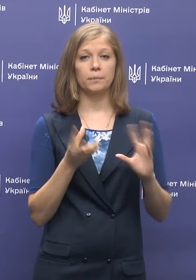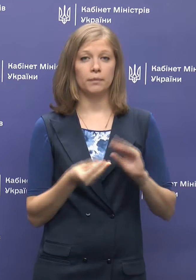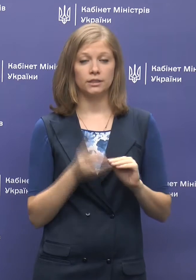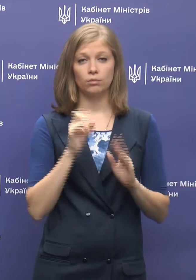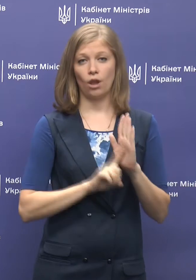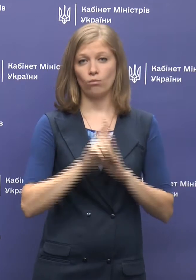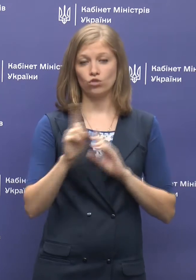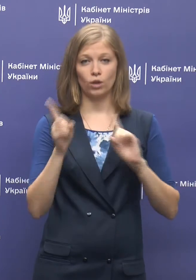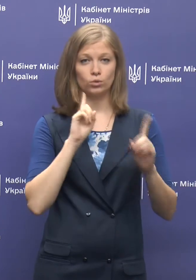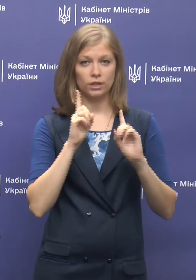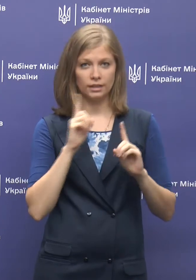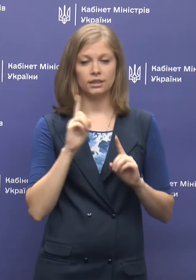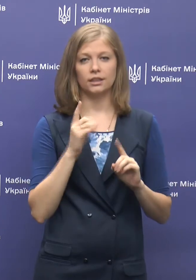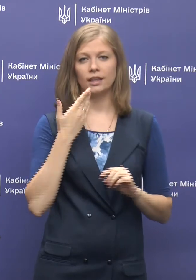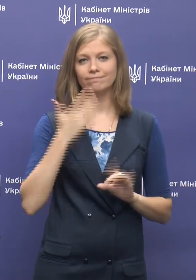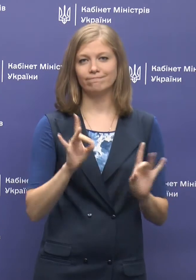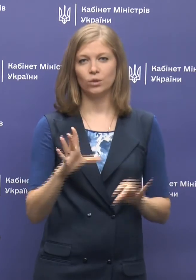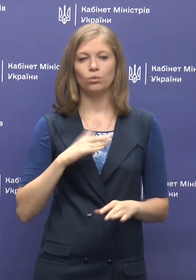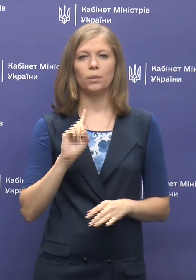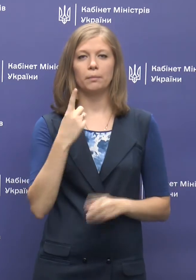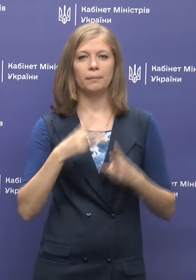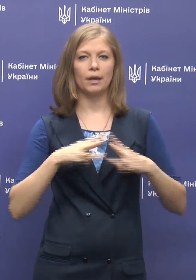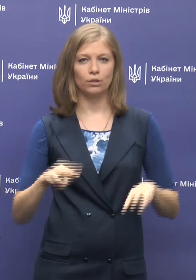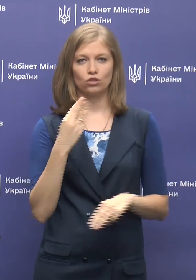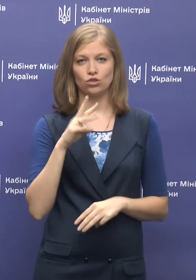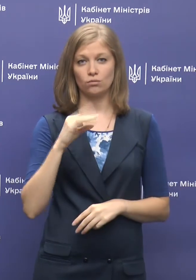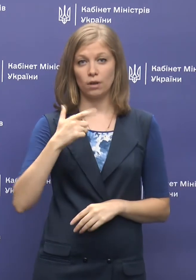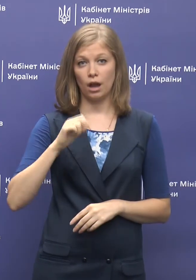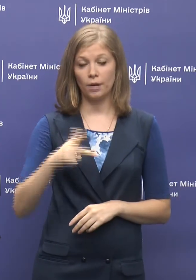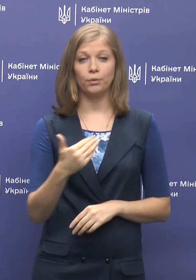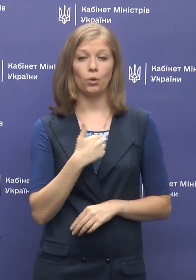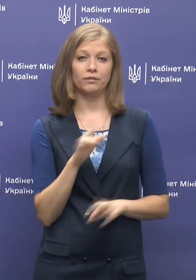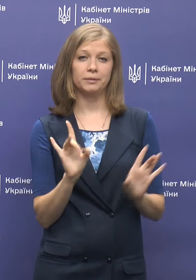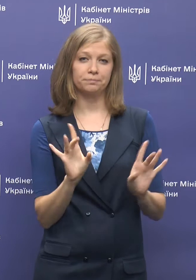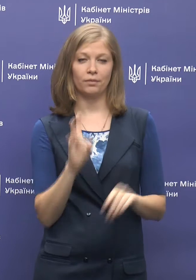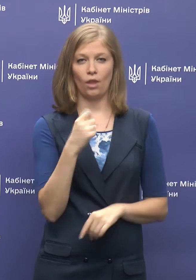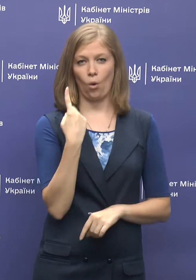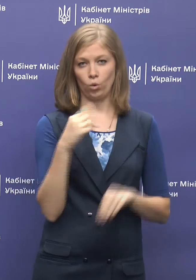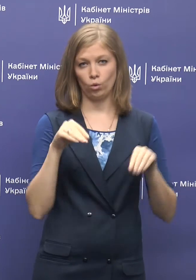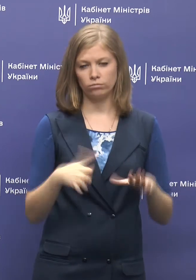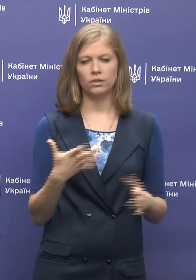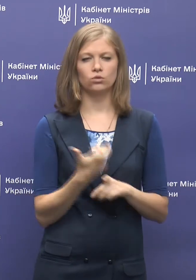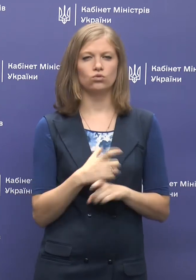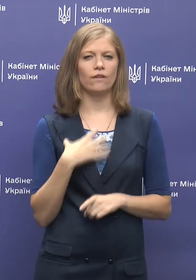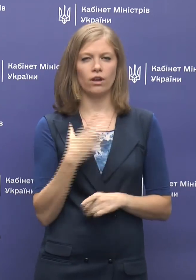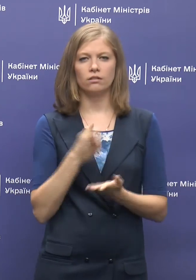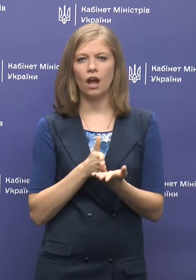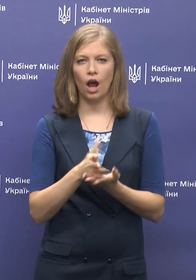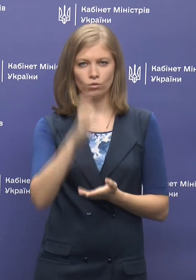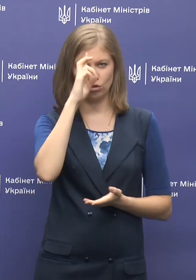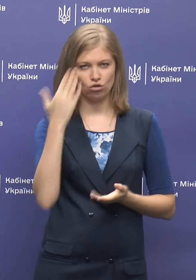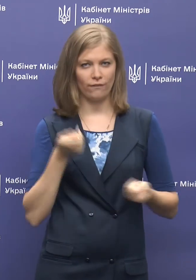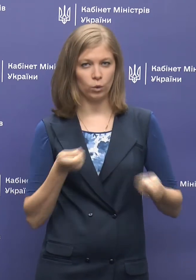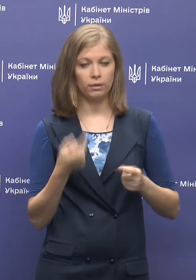на початку засідання прокомунікував прем'єр-міністр Денис Шмигаль. Хотів би зупинитися на одному, яке важливе для галузі державного